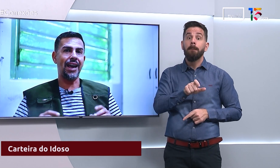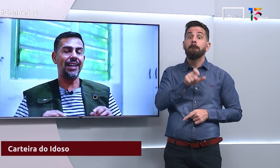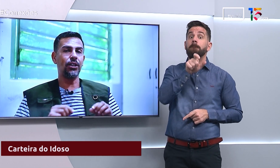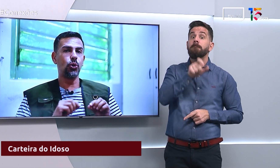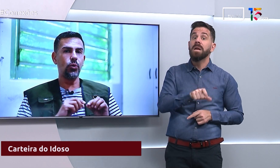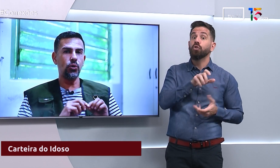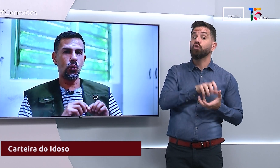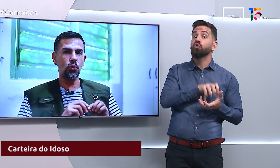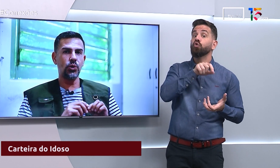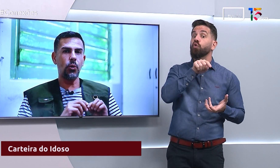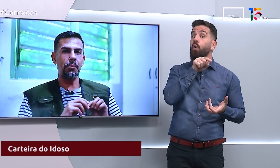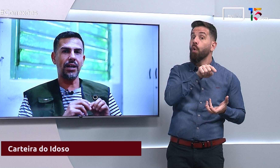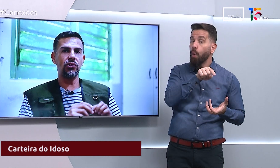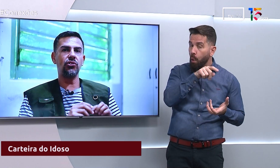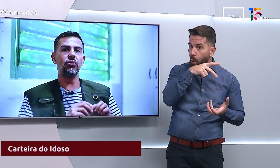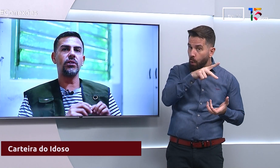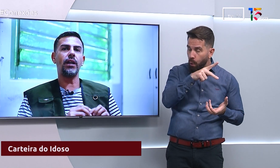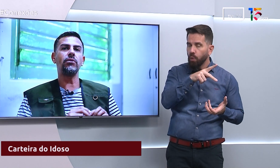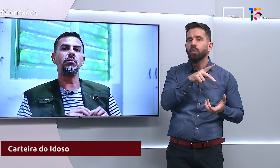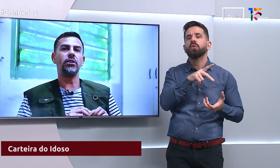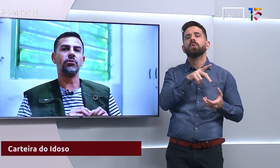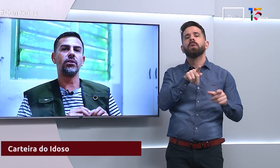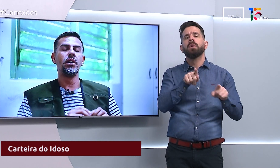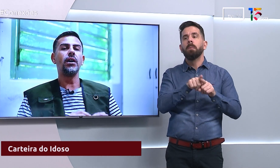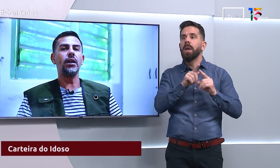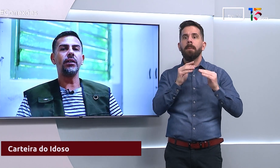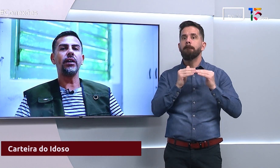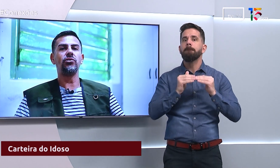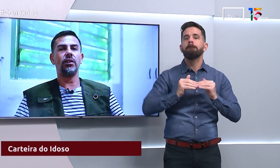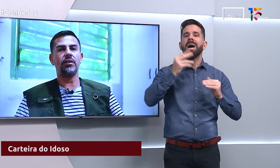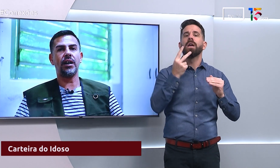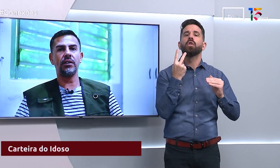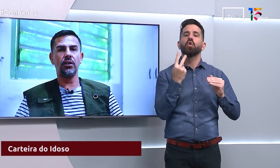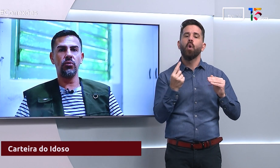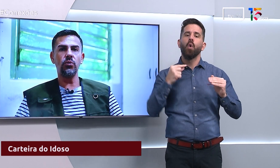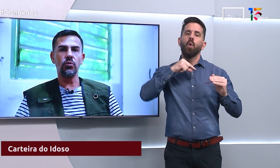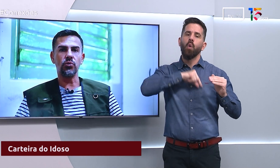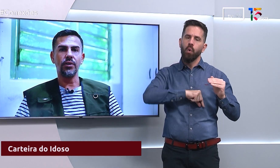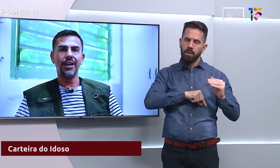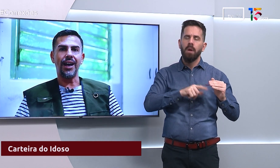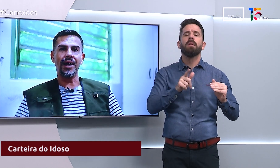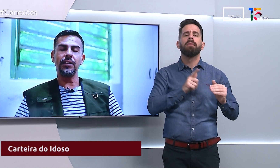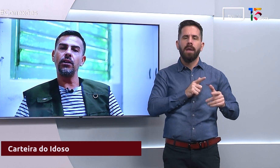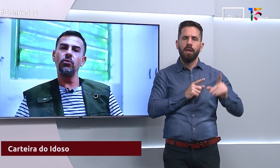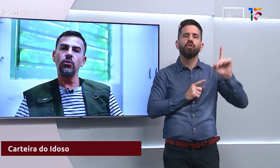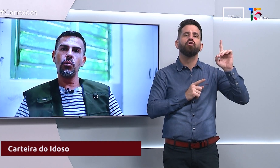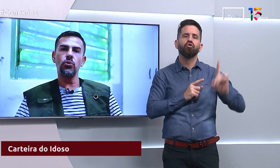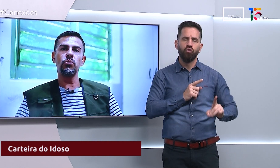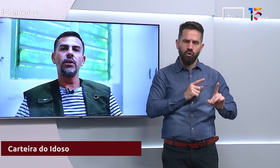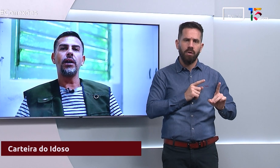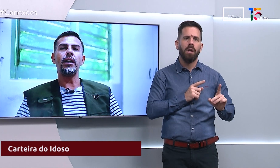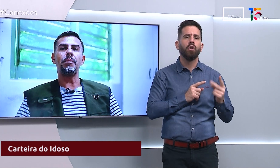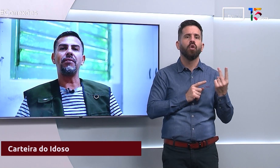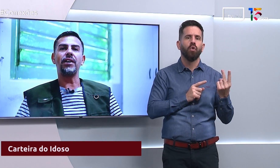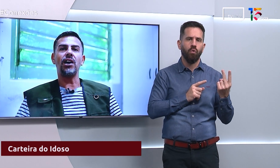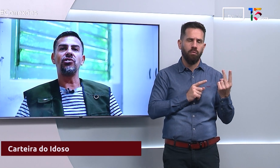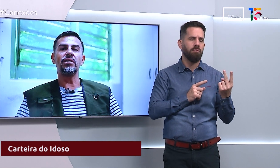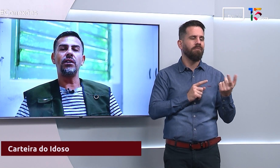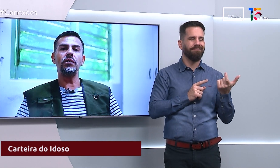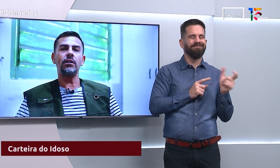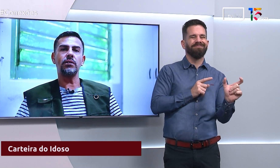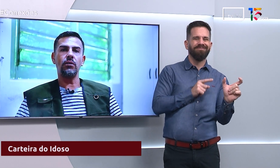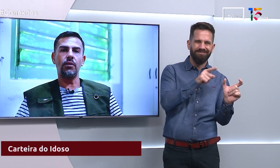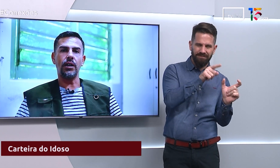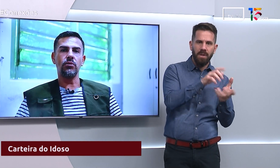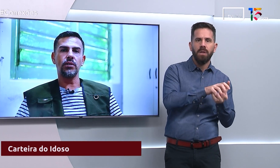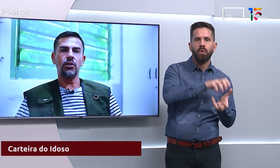família. A renda do idoso não passa de dois salários mínimos. Ele tem direito à carteira do idoso. A carteira do idoso, ela é para viagens